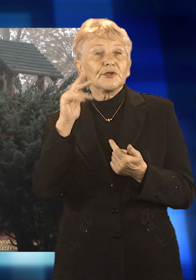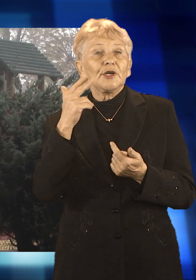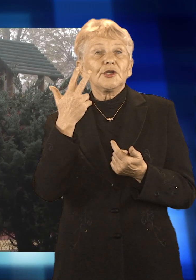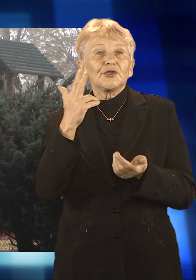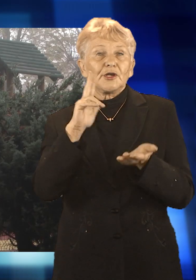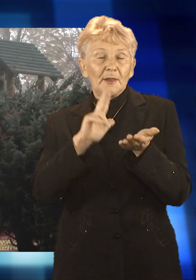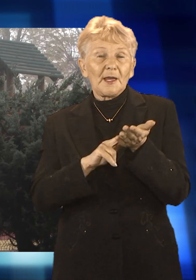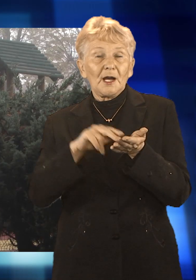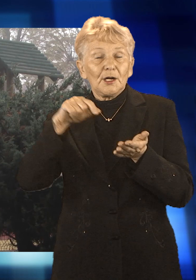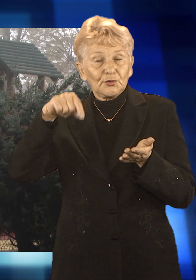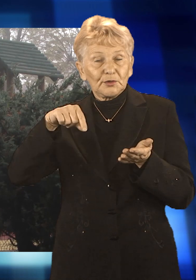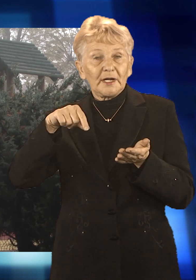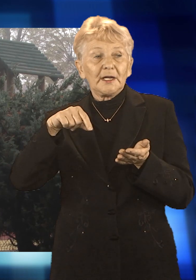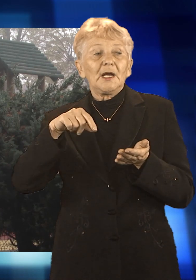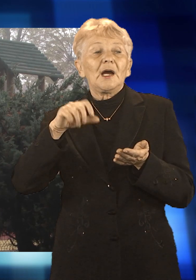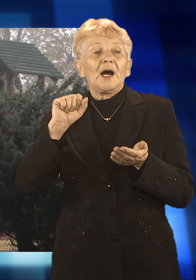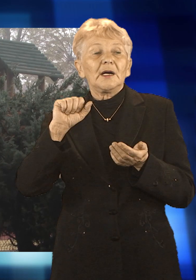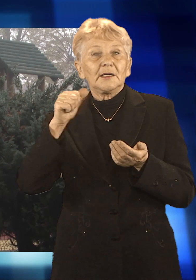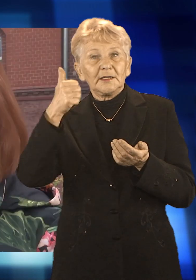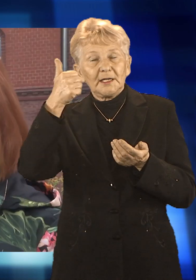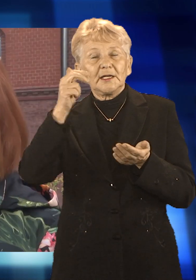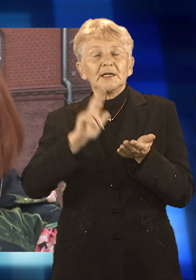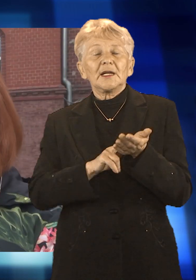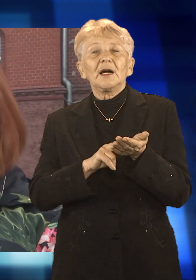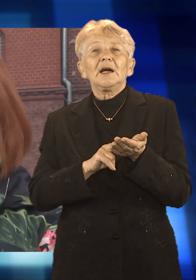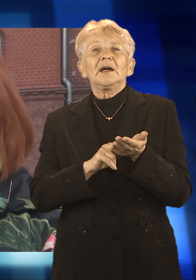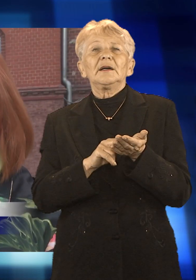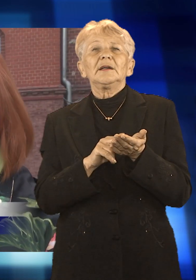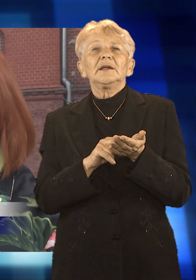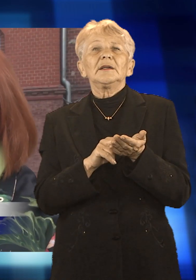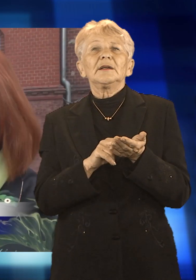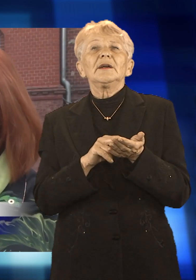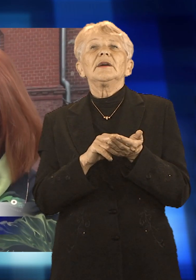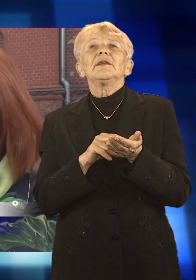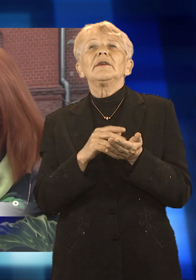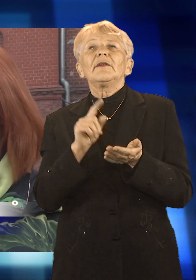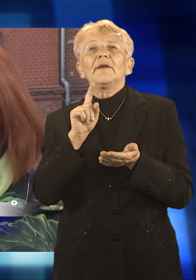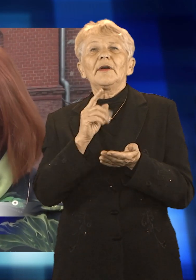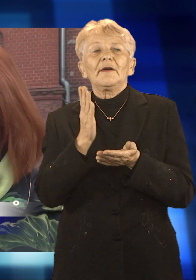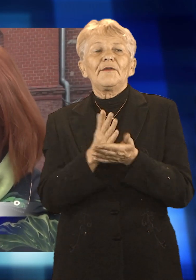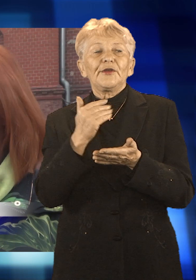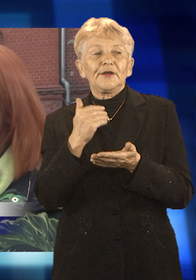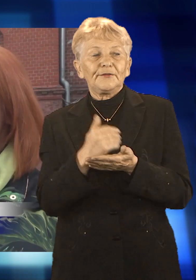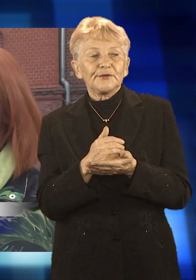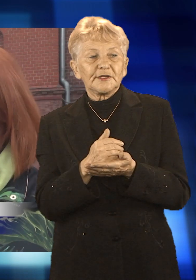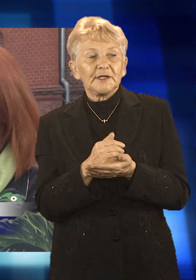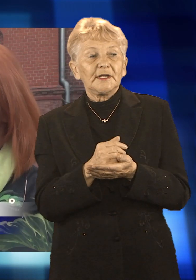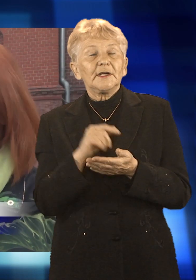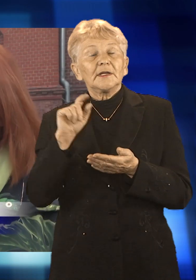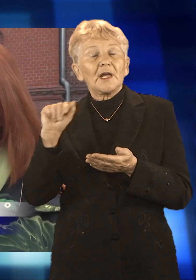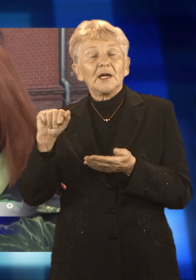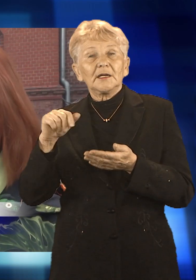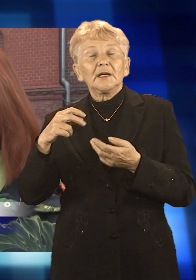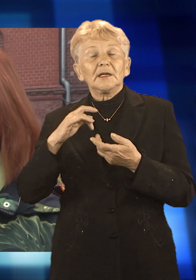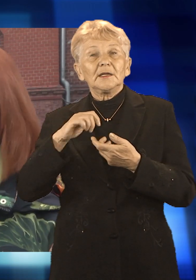a jeden oddać na działanie o zasięgu wojewódzkim. Głosujemy na stronie bośląskie.pl. Tam jest taka